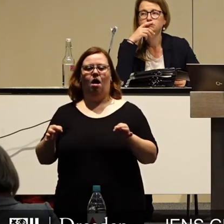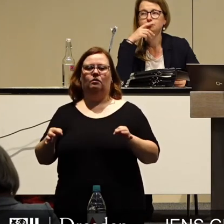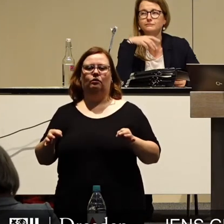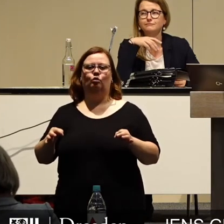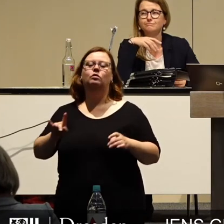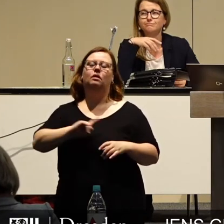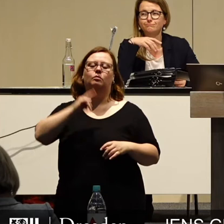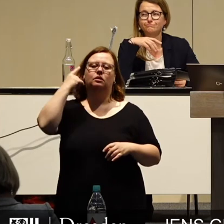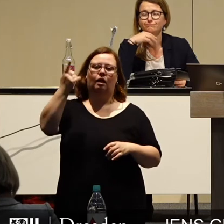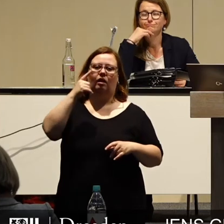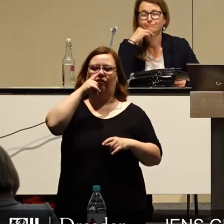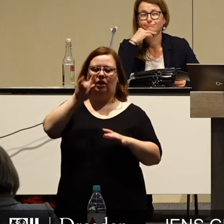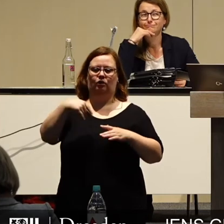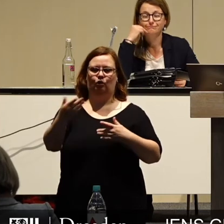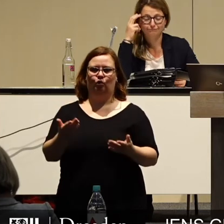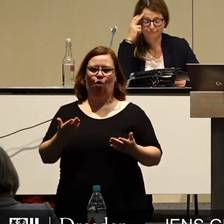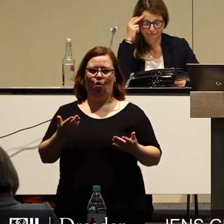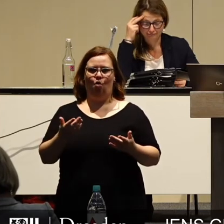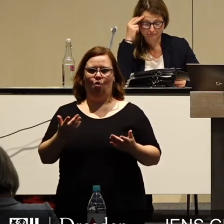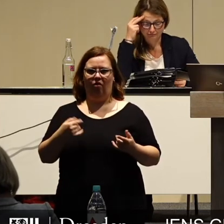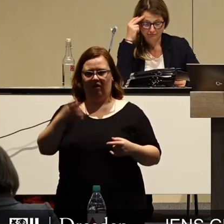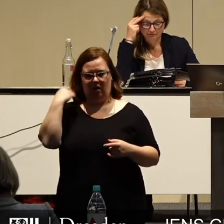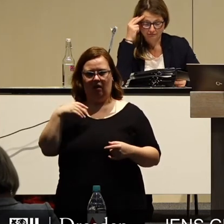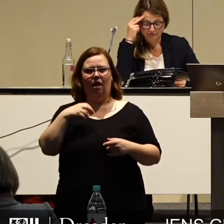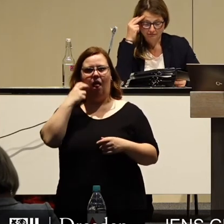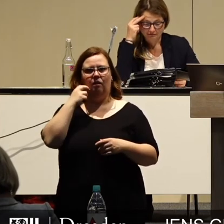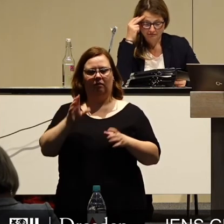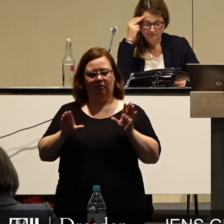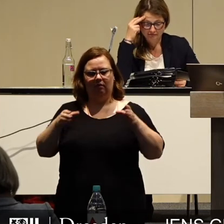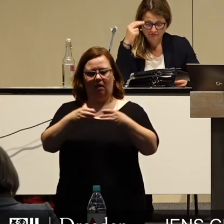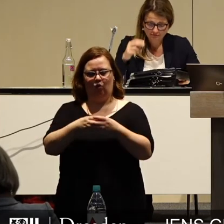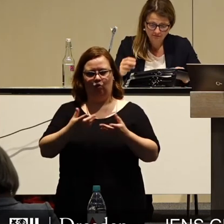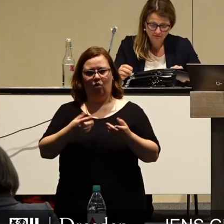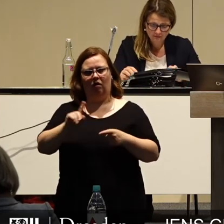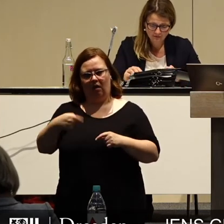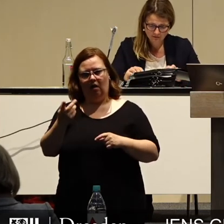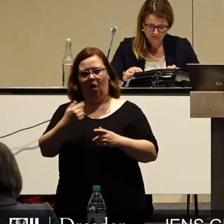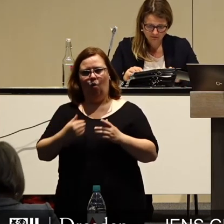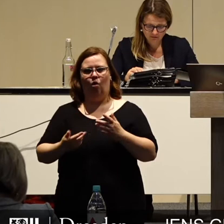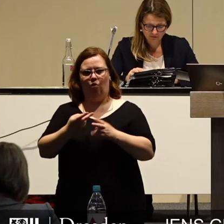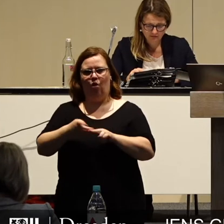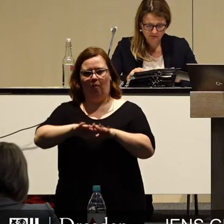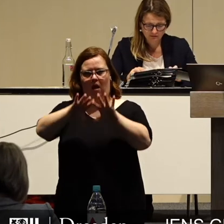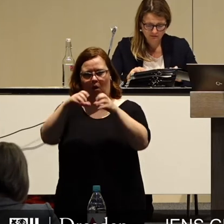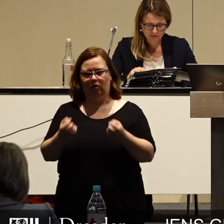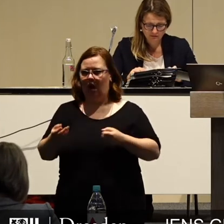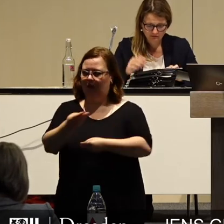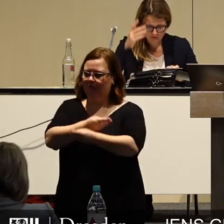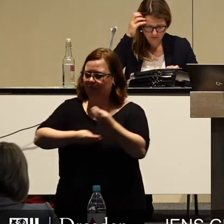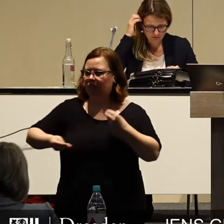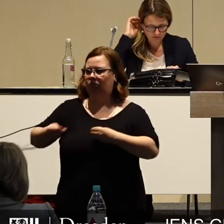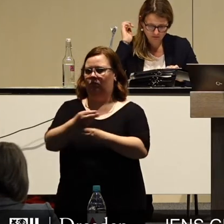dass das, was wir in der ältesten Klausur begonnen haben, sollten wir auch bei der Aufstellung des Doppelhauses gemeinsam